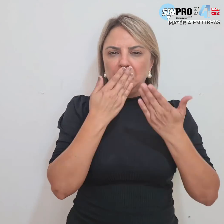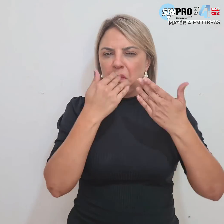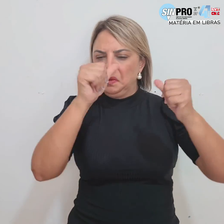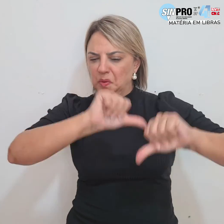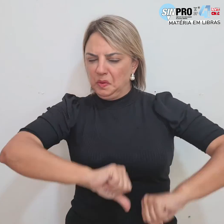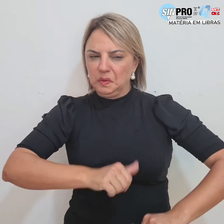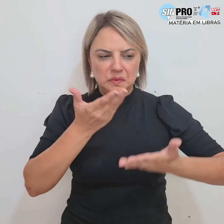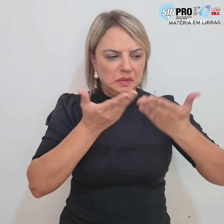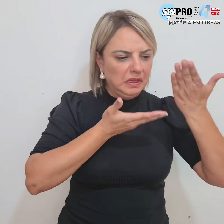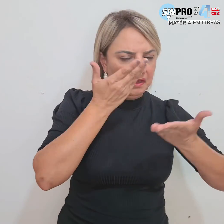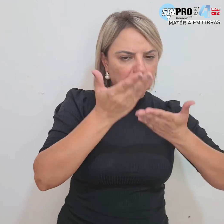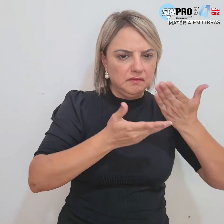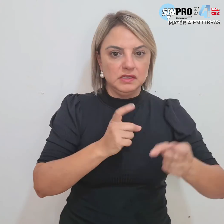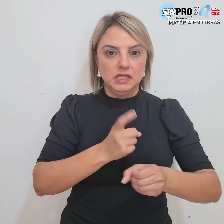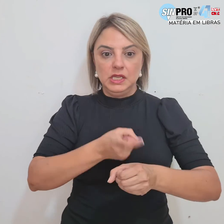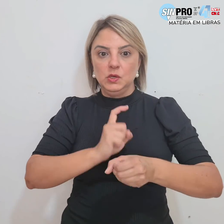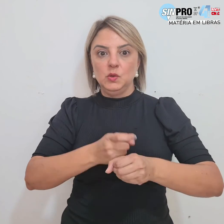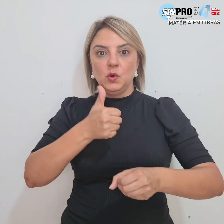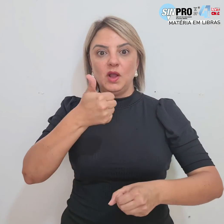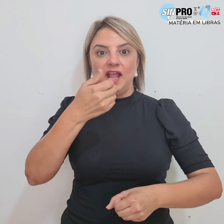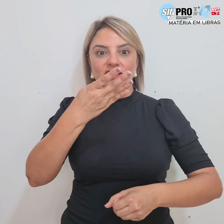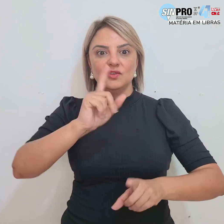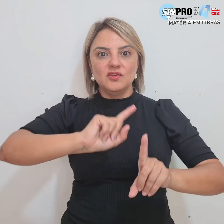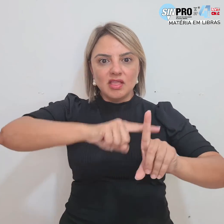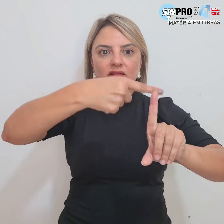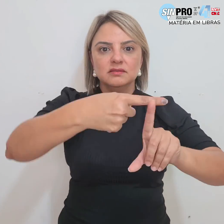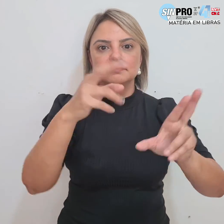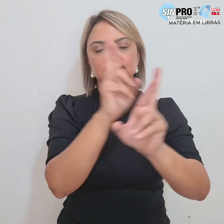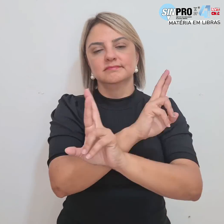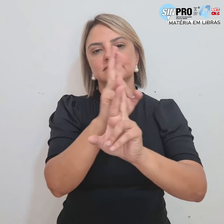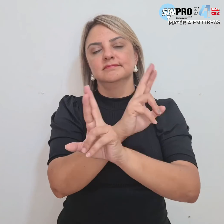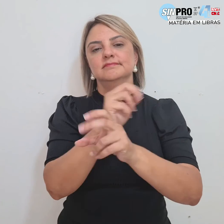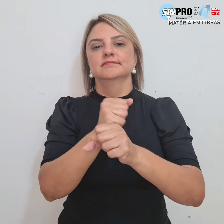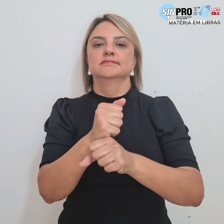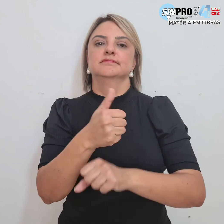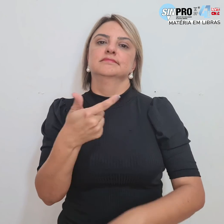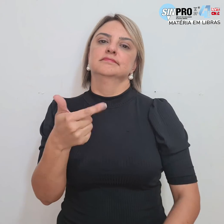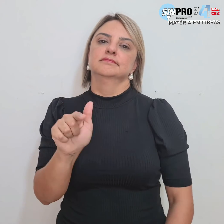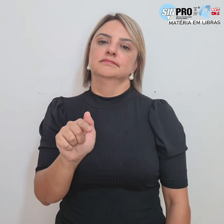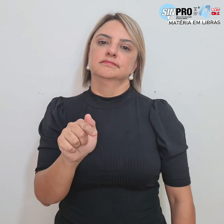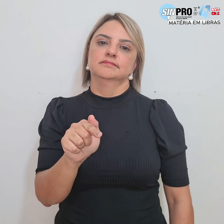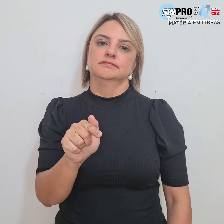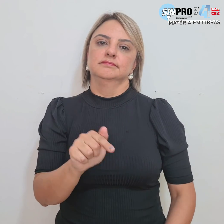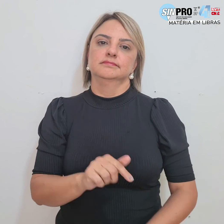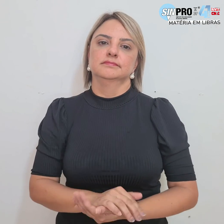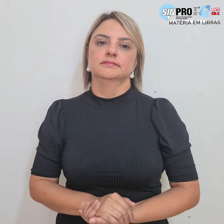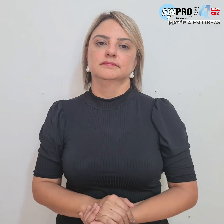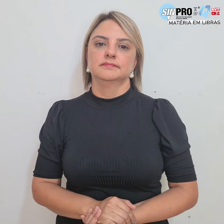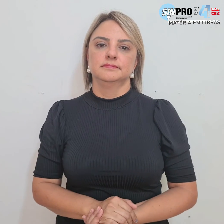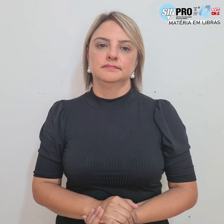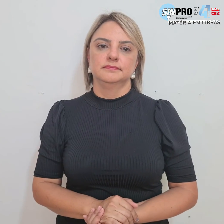investimentos, piorou os serviços e lucrou 14 vezes mais em relação a 2017.